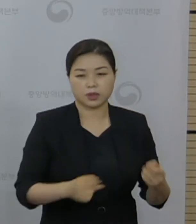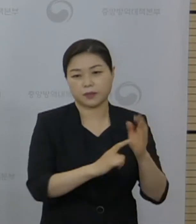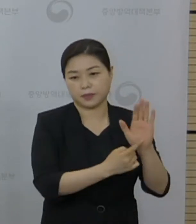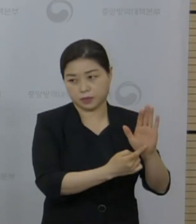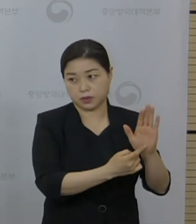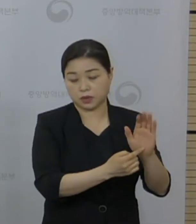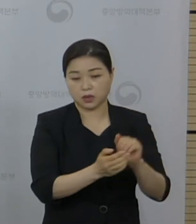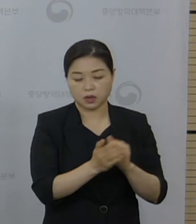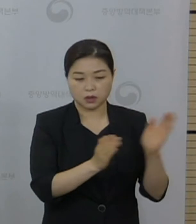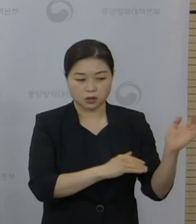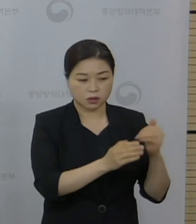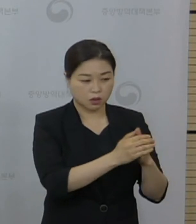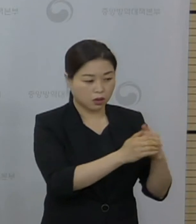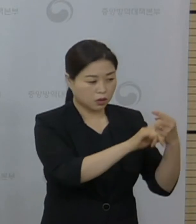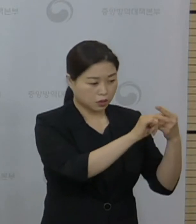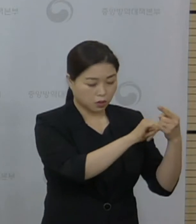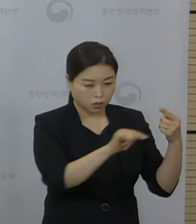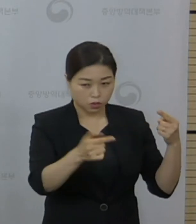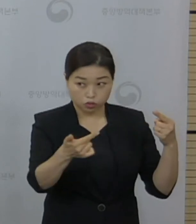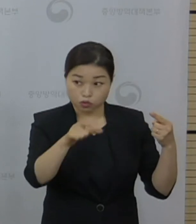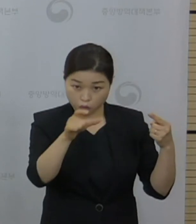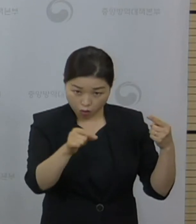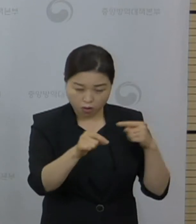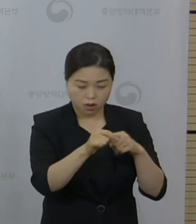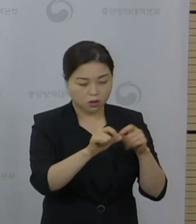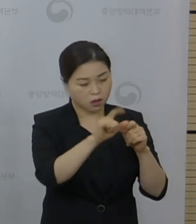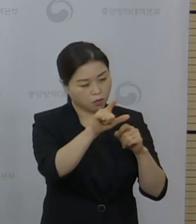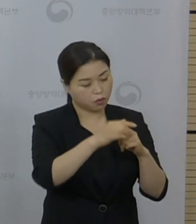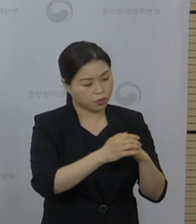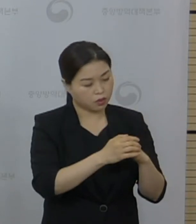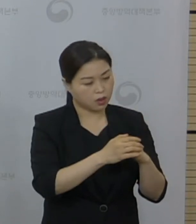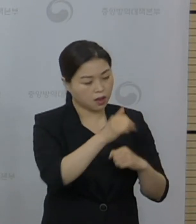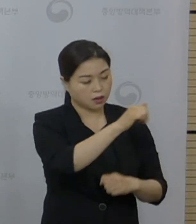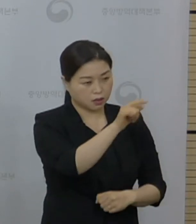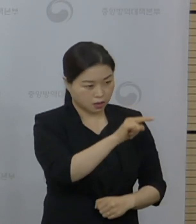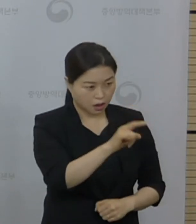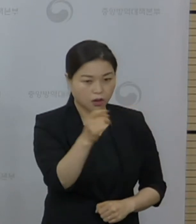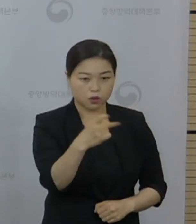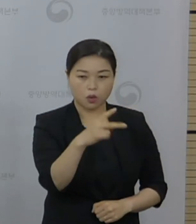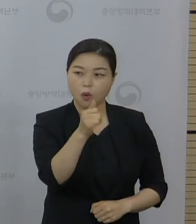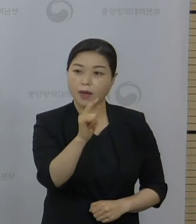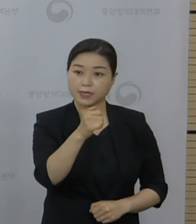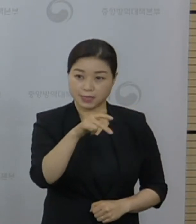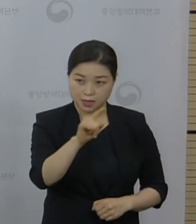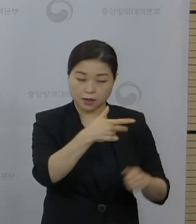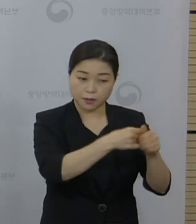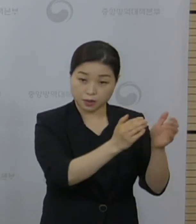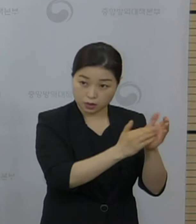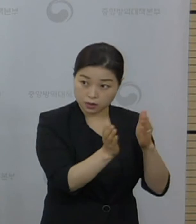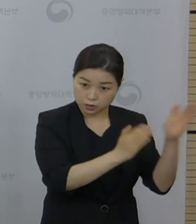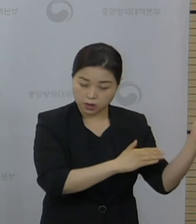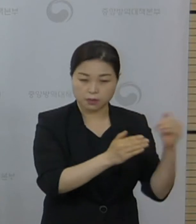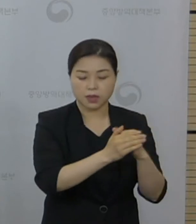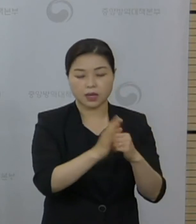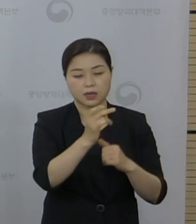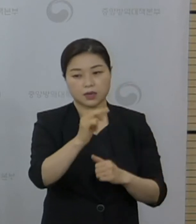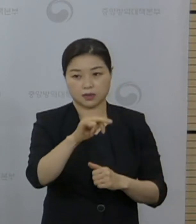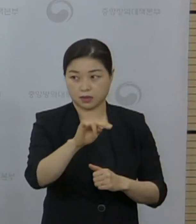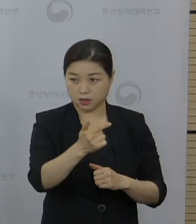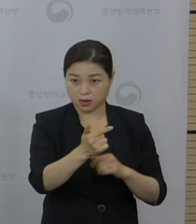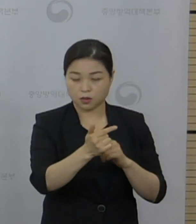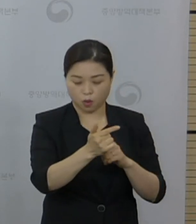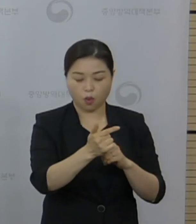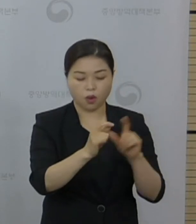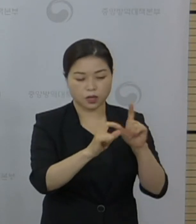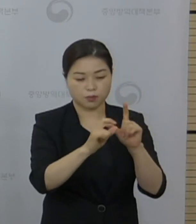상반기에는 주로 아스트라제네카 백신과 화이자 백신 중심으로 접종이 이루어졌고 일부 얀센 백신이 접종이 되었고요.